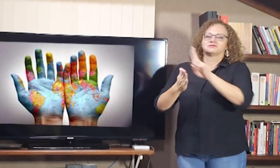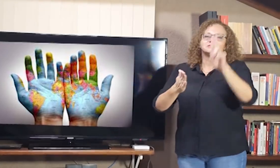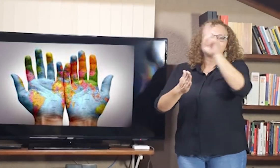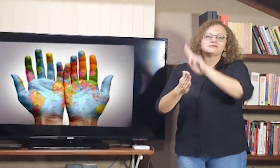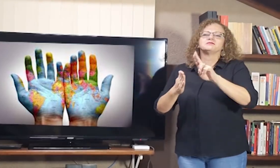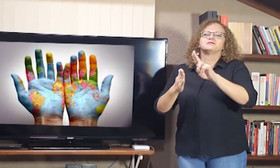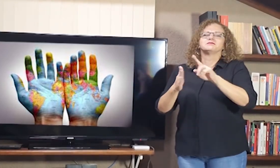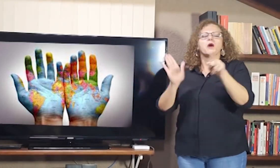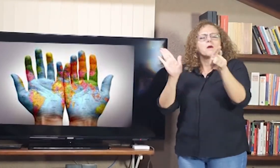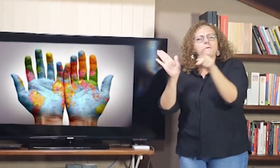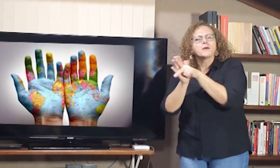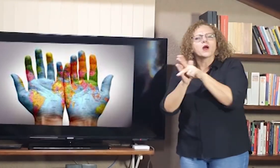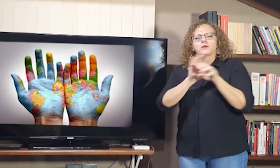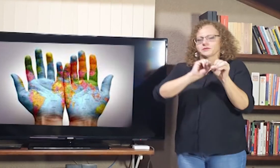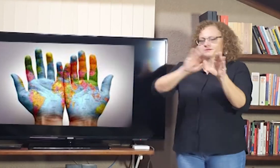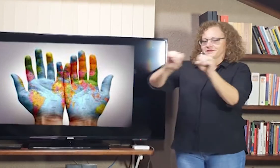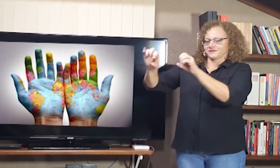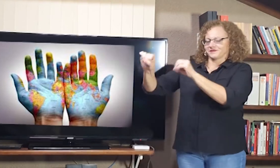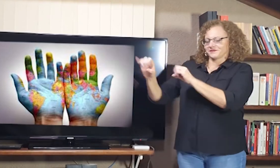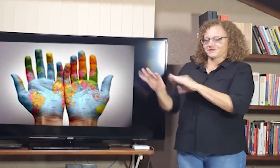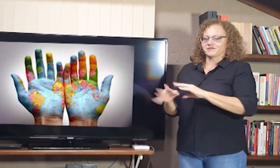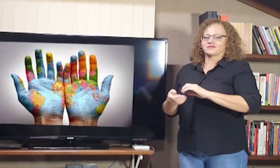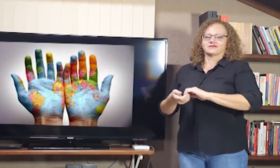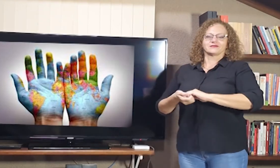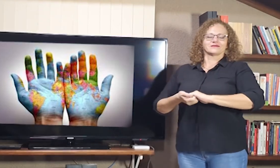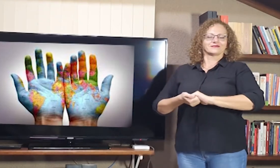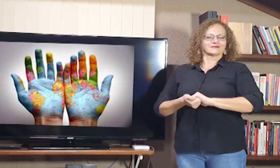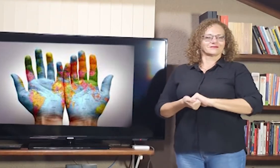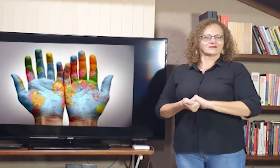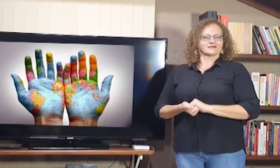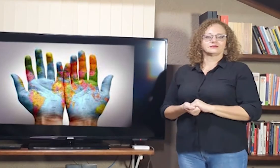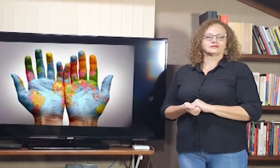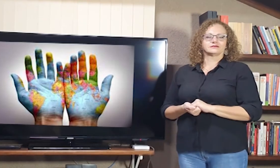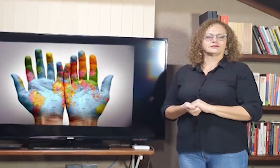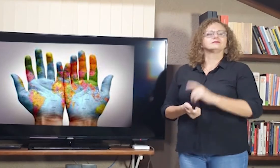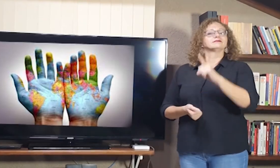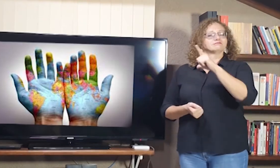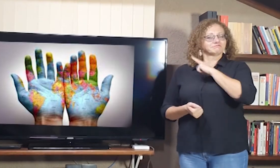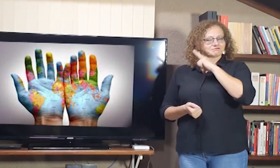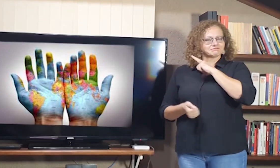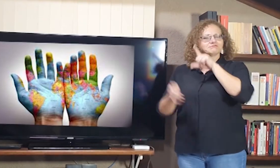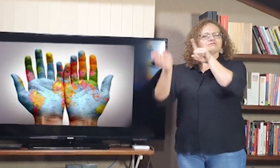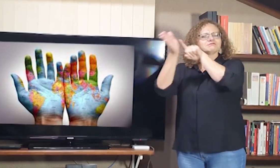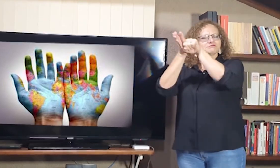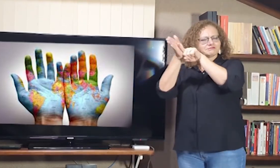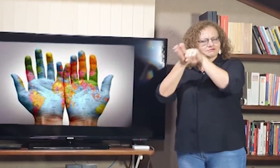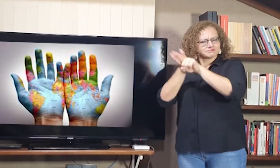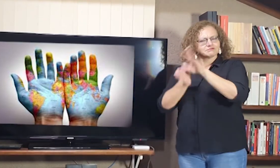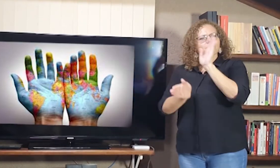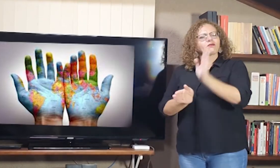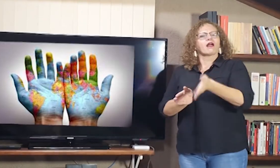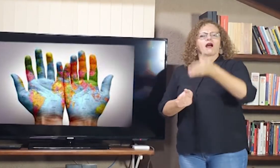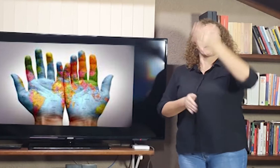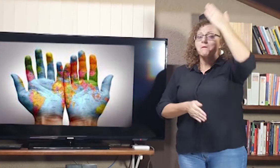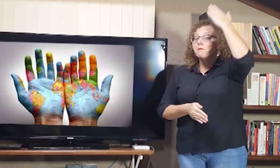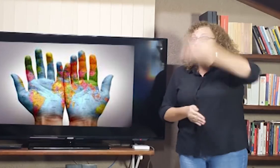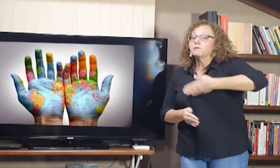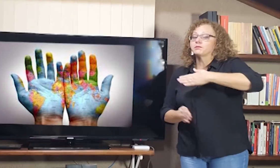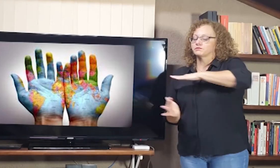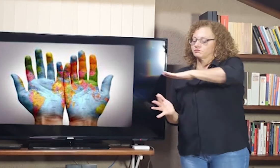sinais. E elas passaram a ser usadas no contexto escolar, passaram a ser usadas nas escolas. Então, nós temos